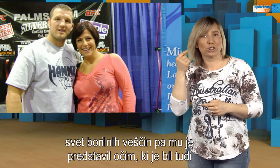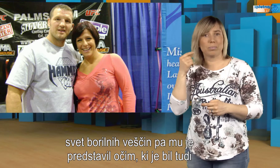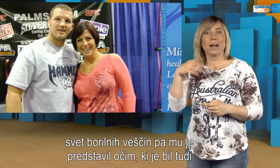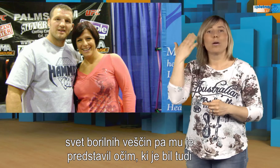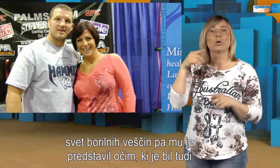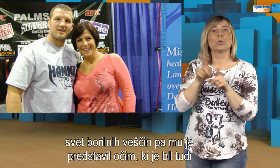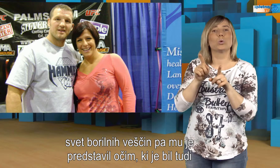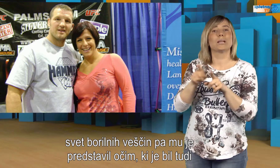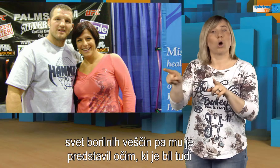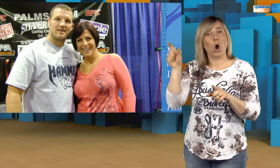srednji šoli.